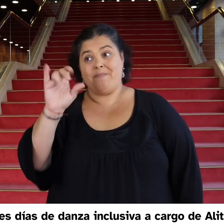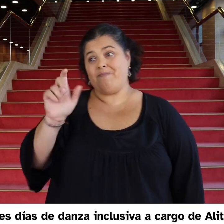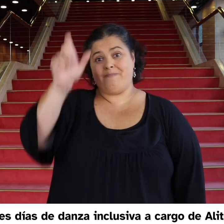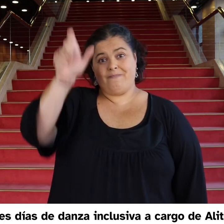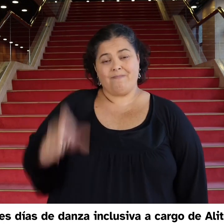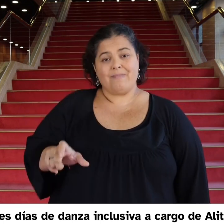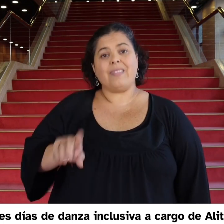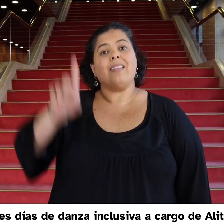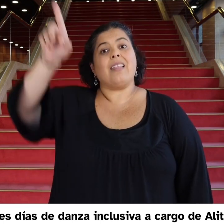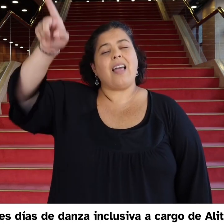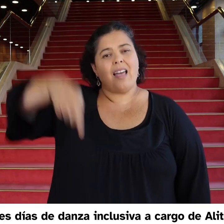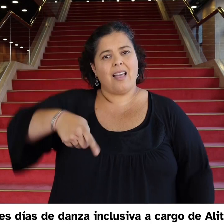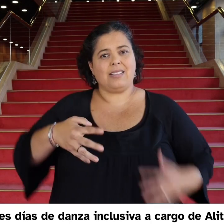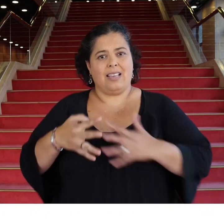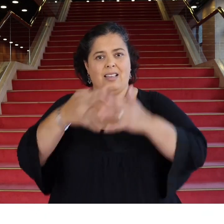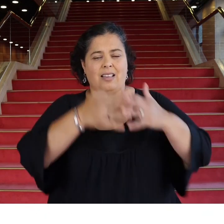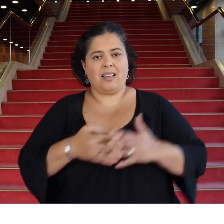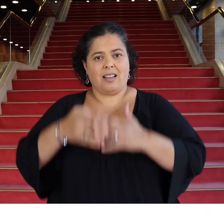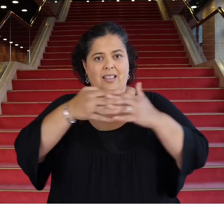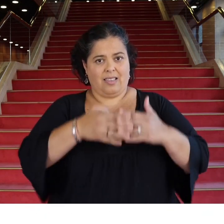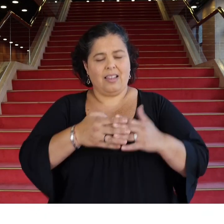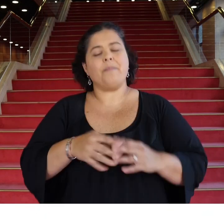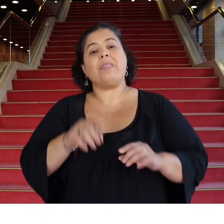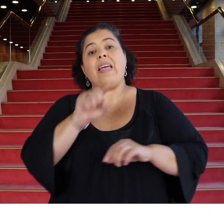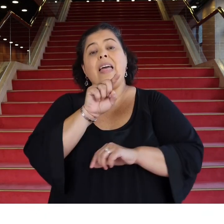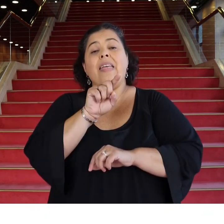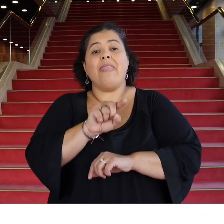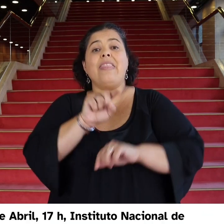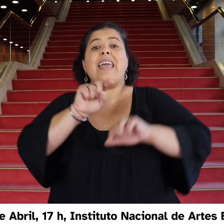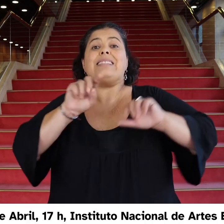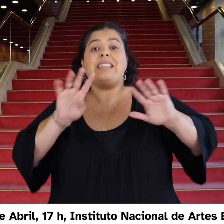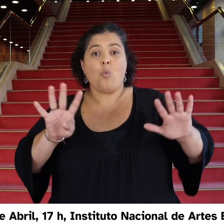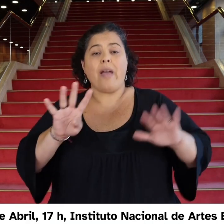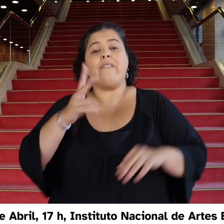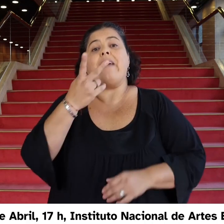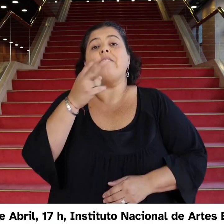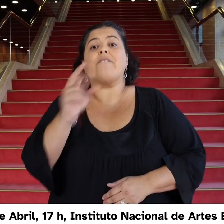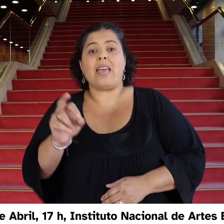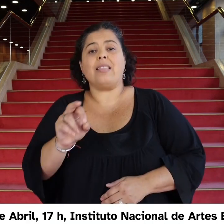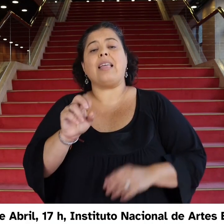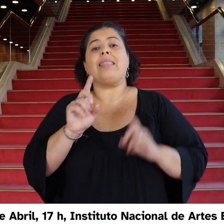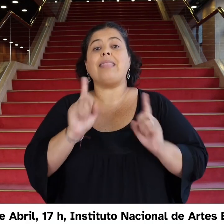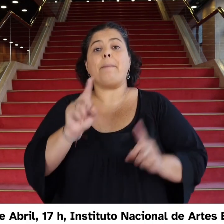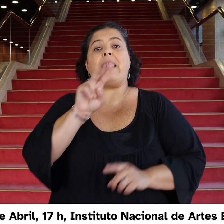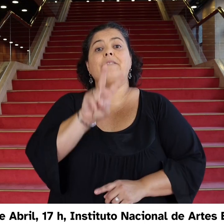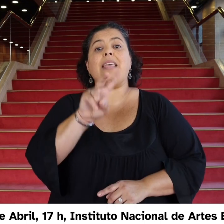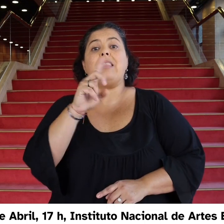19, 20 y 21 de abril, 17 horas, Instituto Nacional de Artes